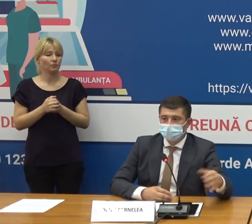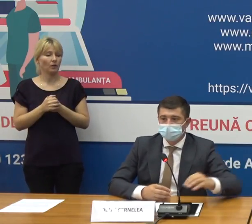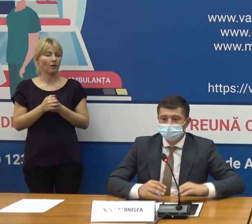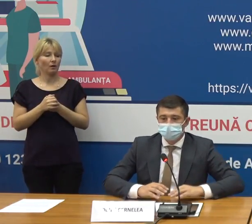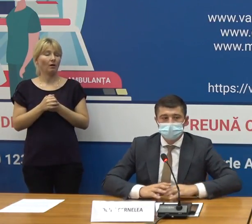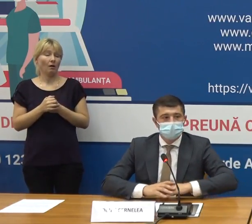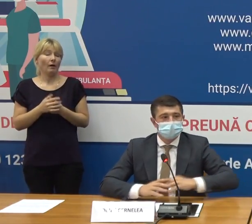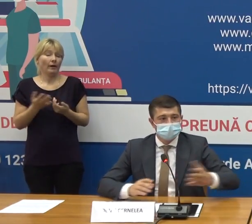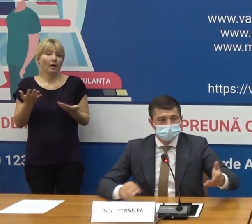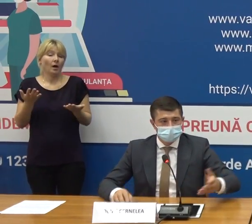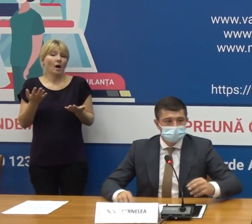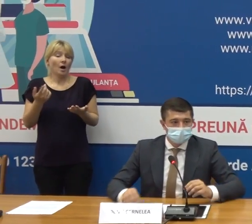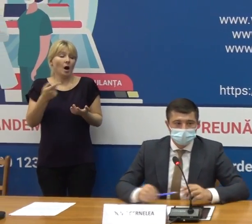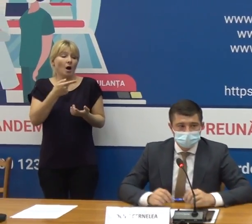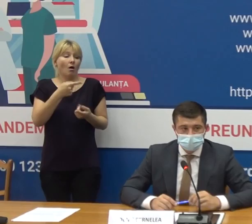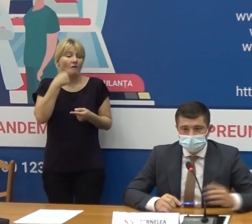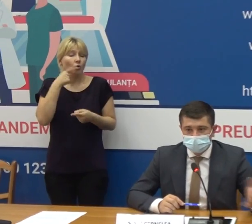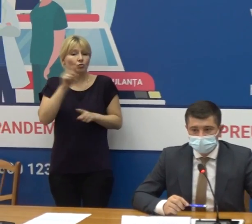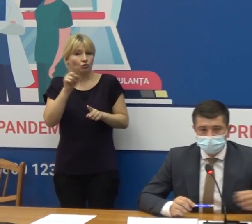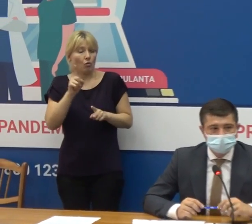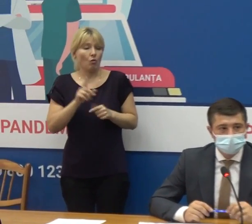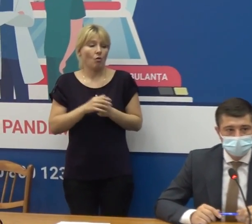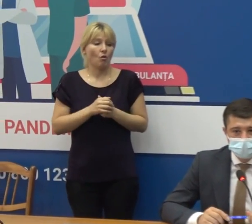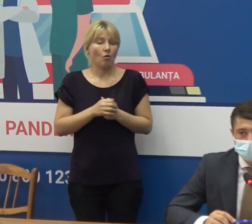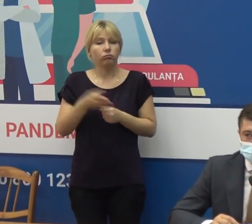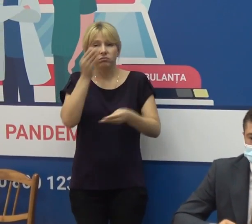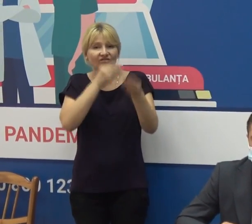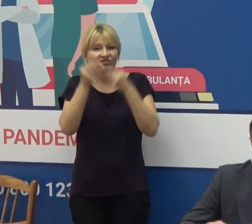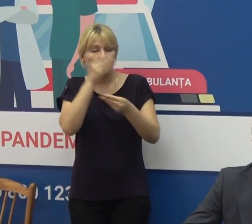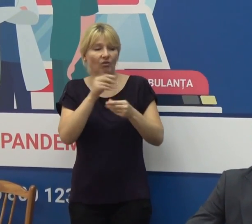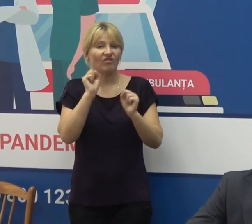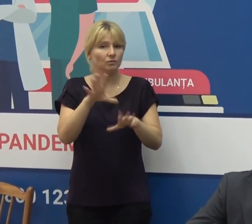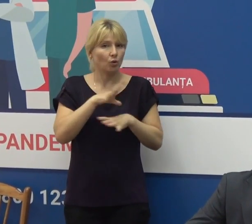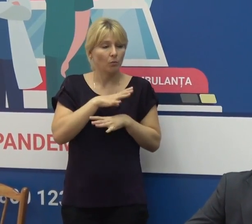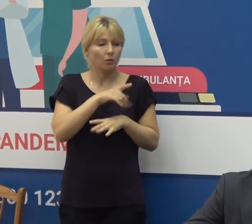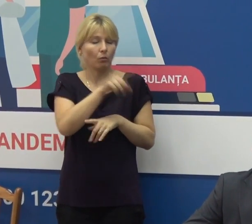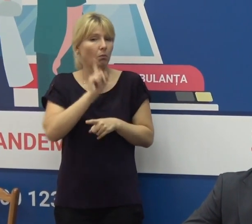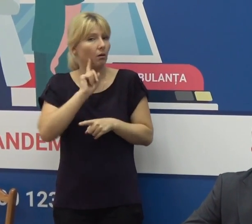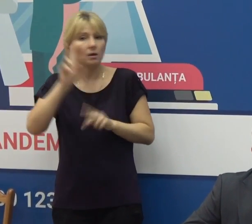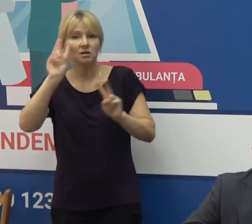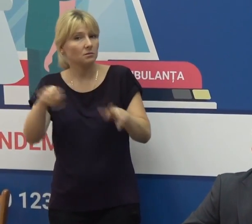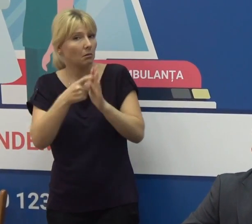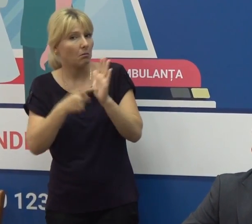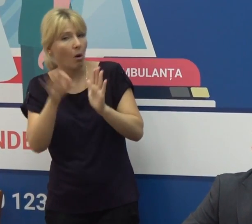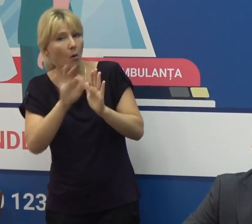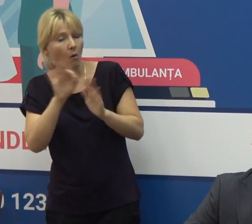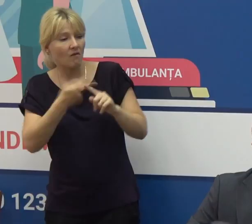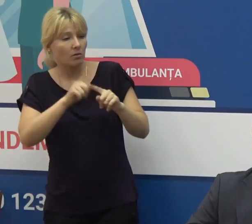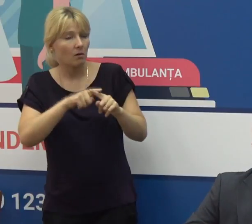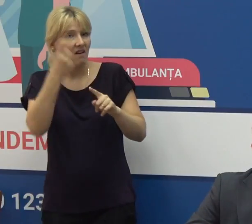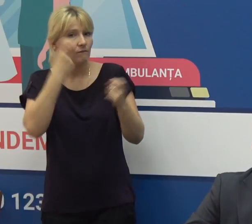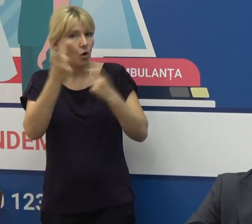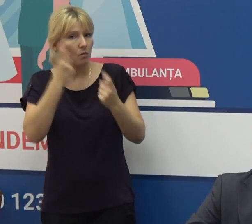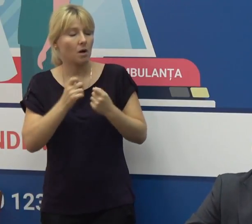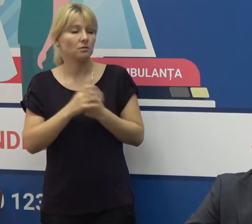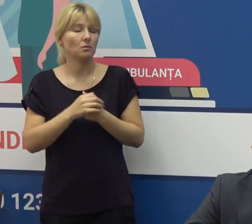despre sume vehiculate sau cazurile în speție să nu cunoaștem noi avem permanentă comunicare cu colegii noștri în